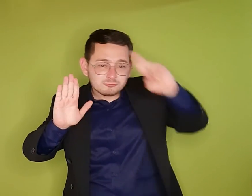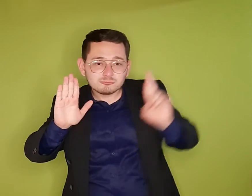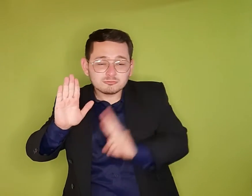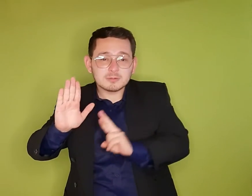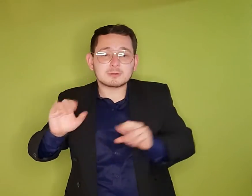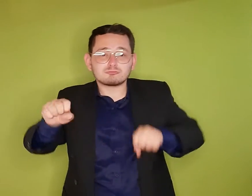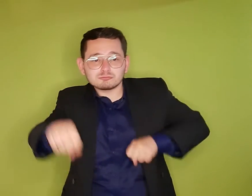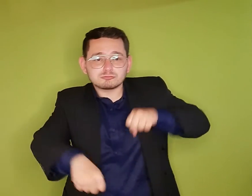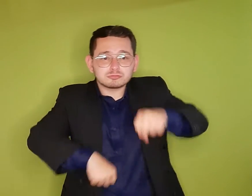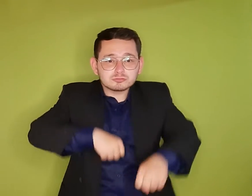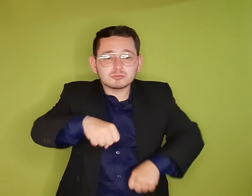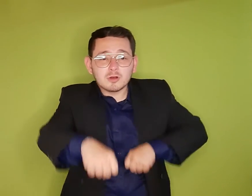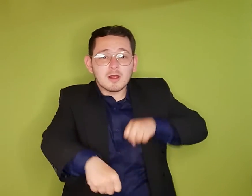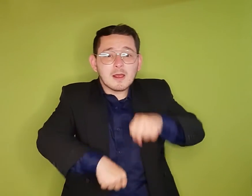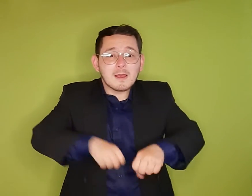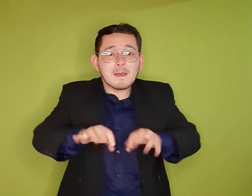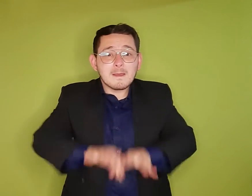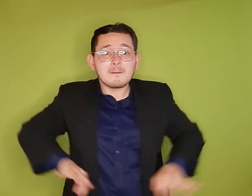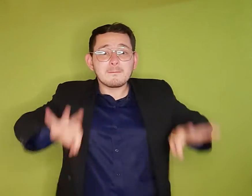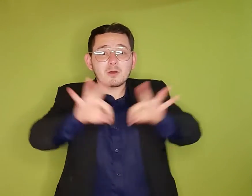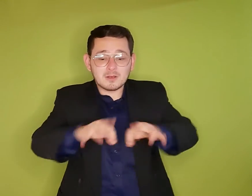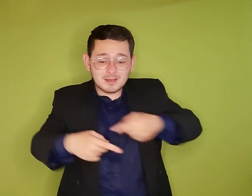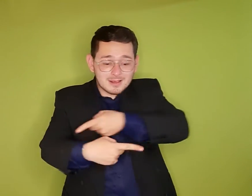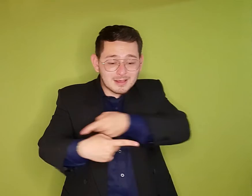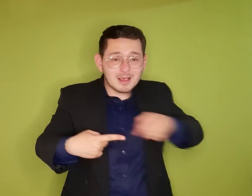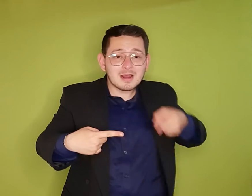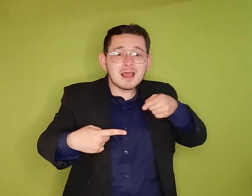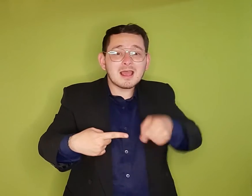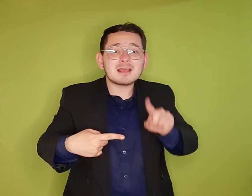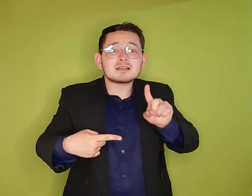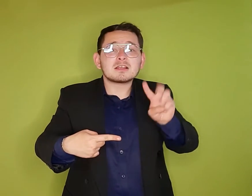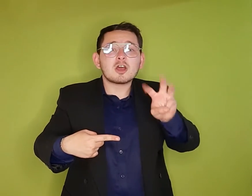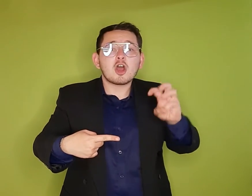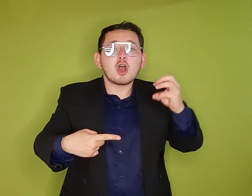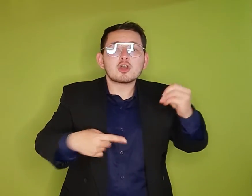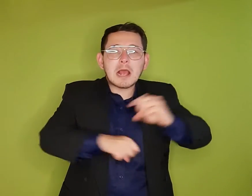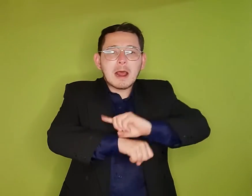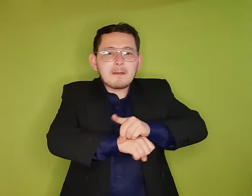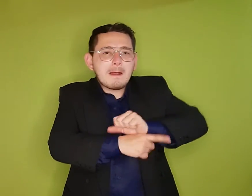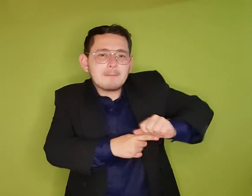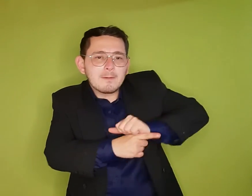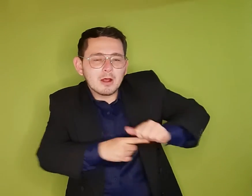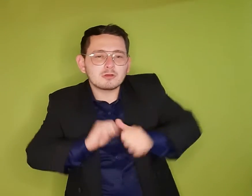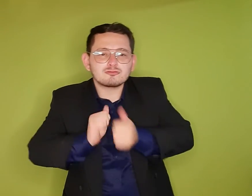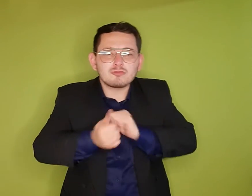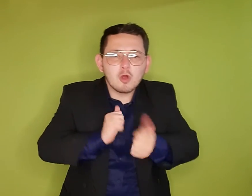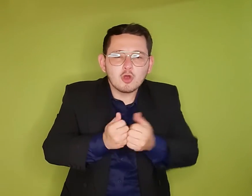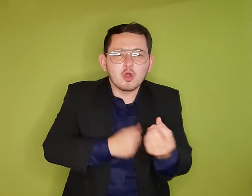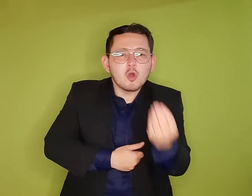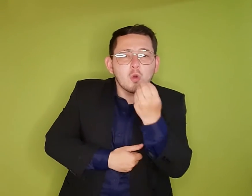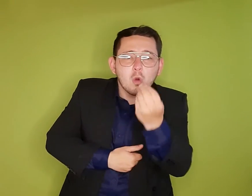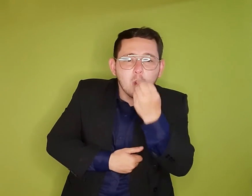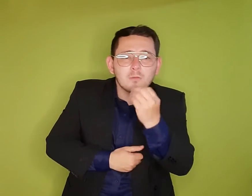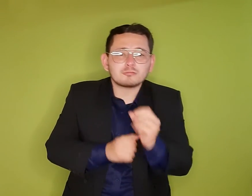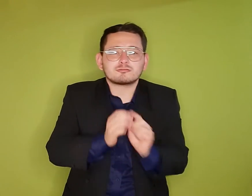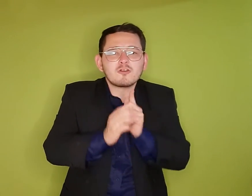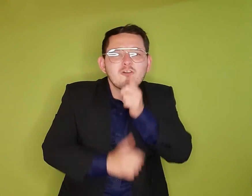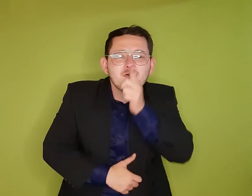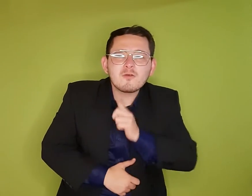180 minutos de actividad física a la semana, aumentar el consumo de frutas y verduras mantienen un óptimo estado de